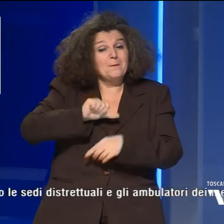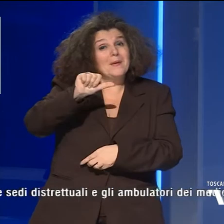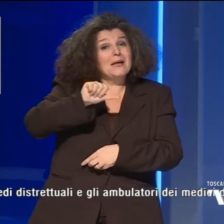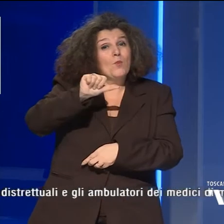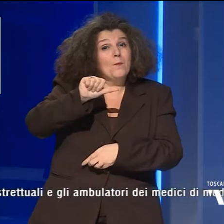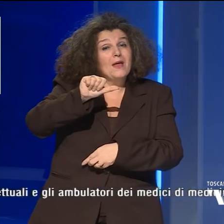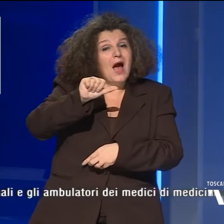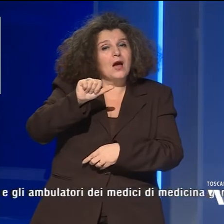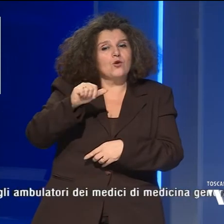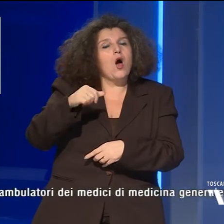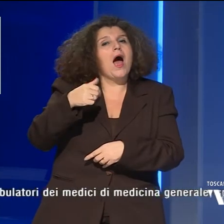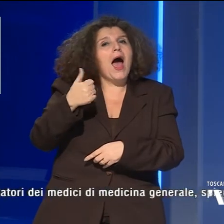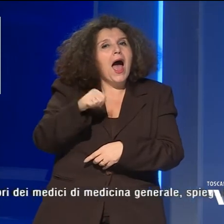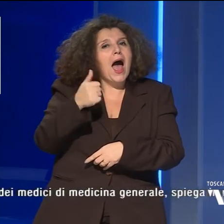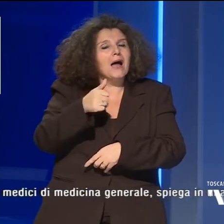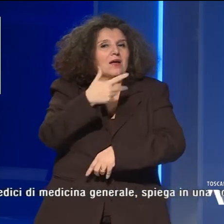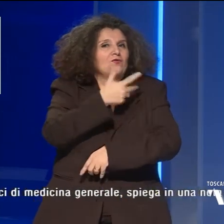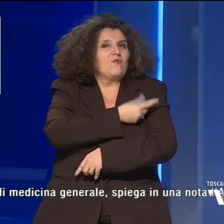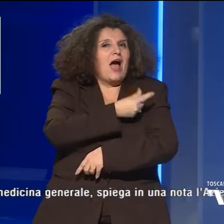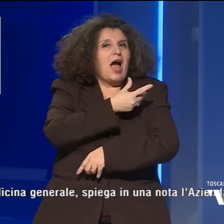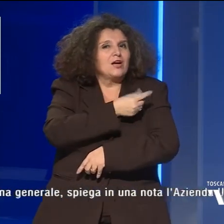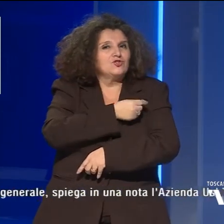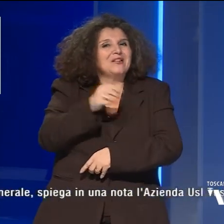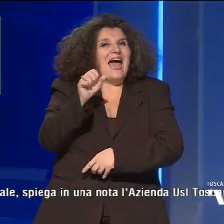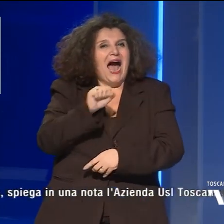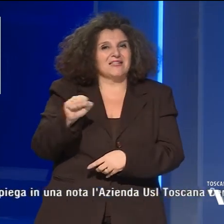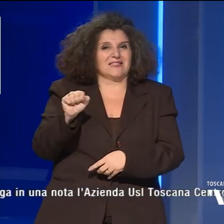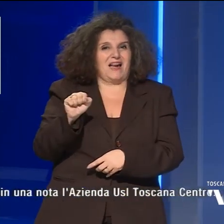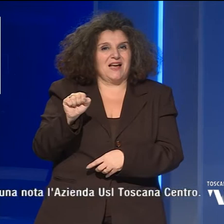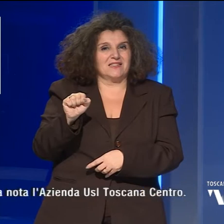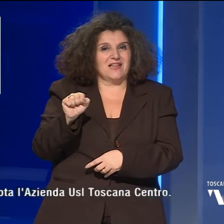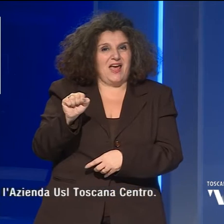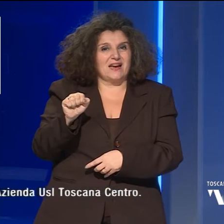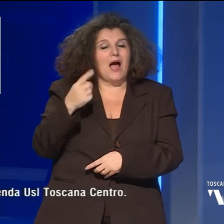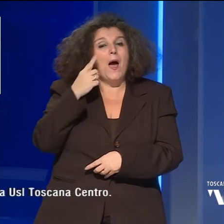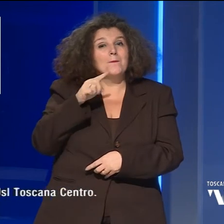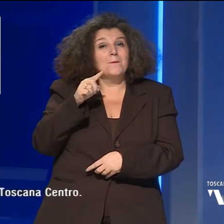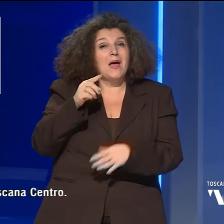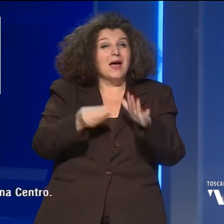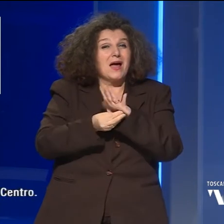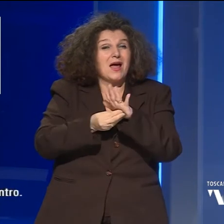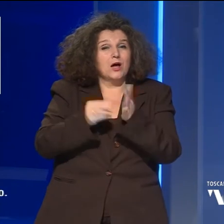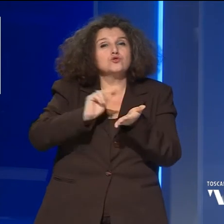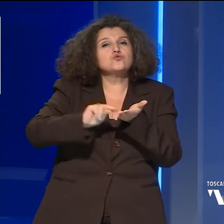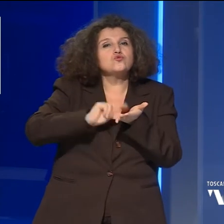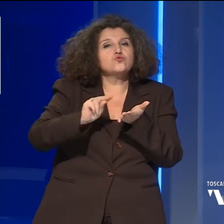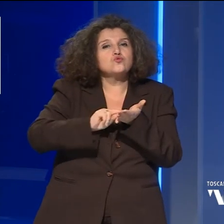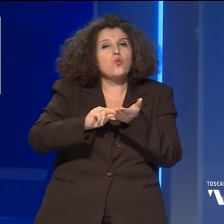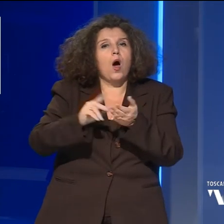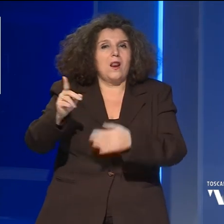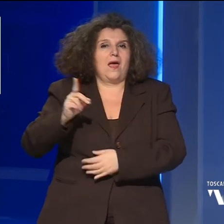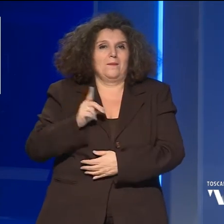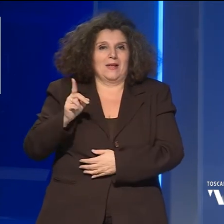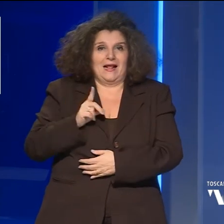proseguono anche le somministrazioni dei vaccini AstraZeneca per il personale delle scuole e per le forze dell